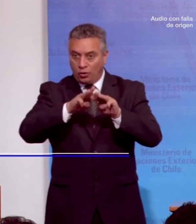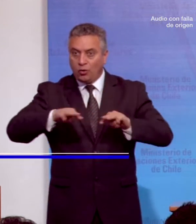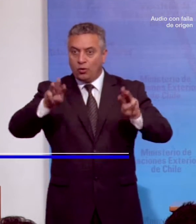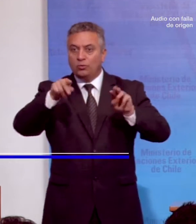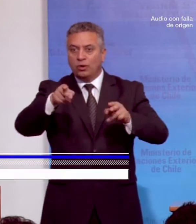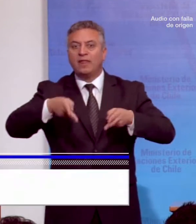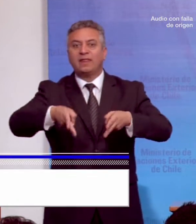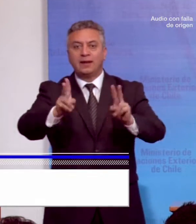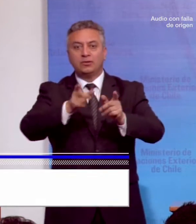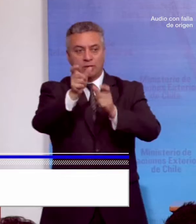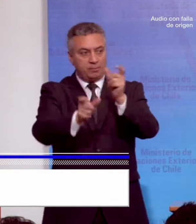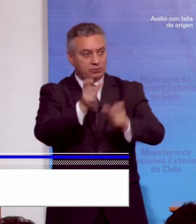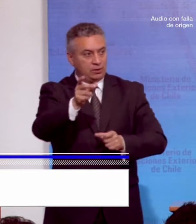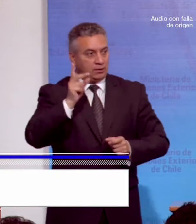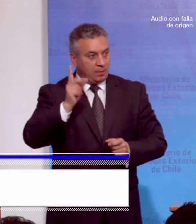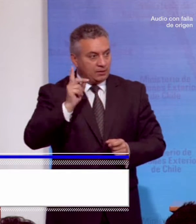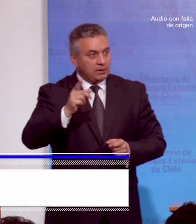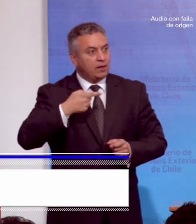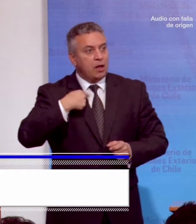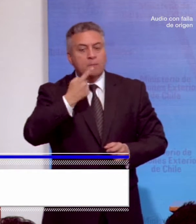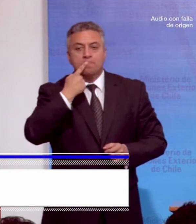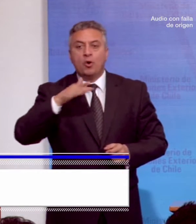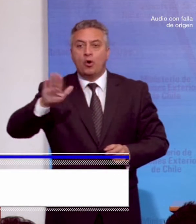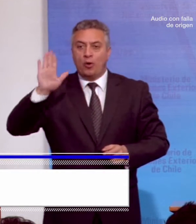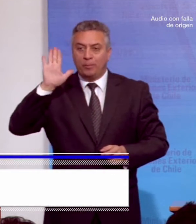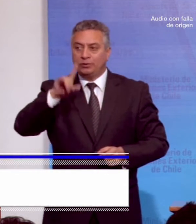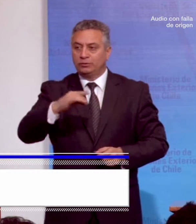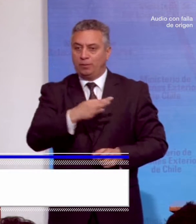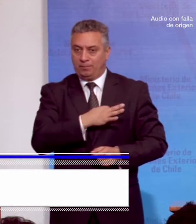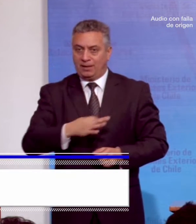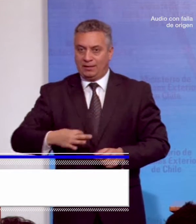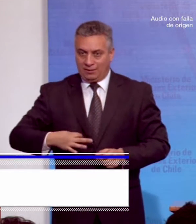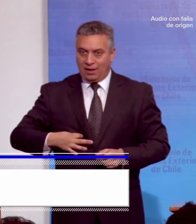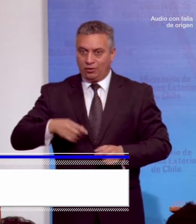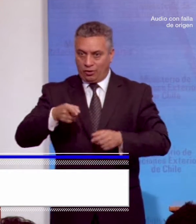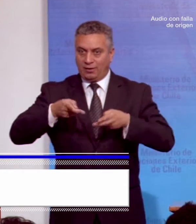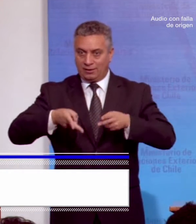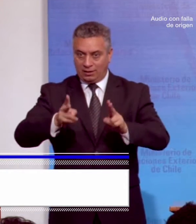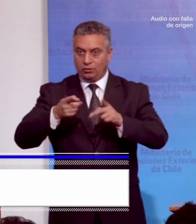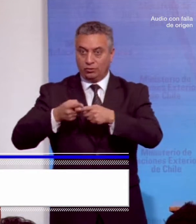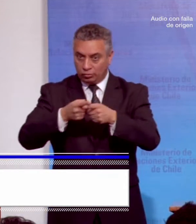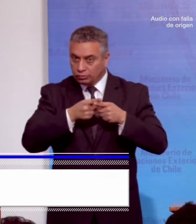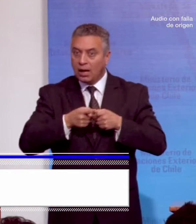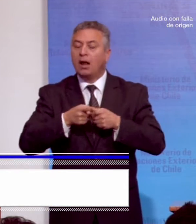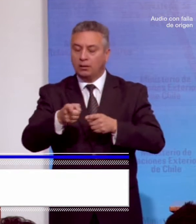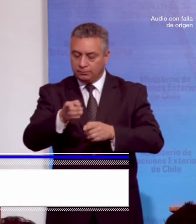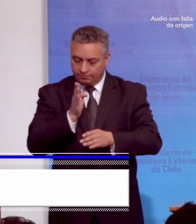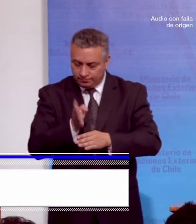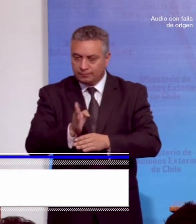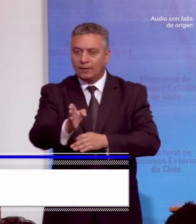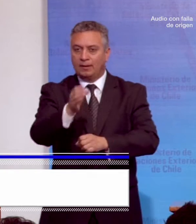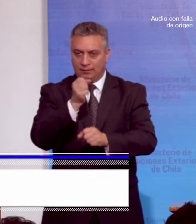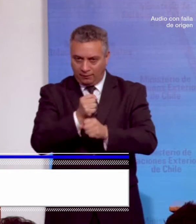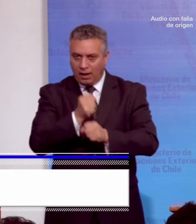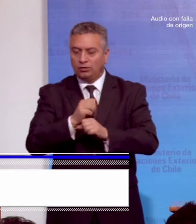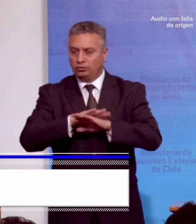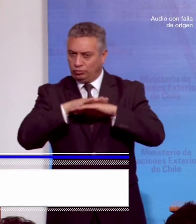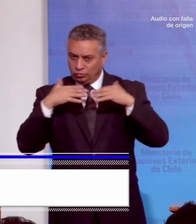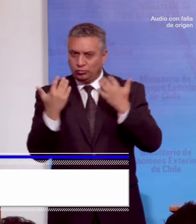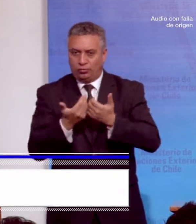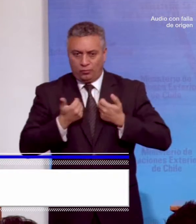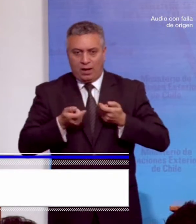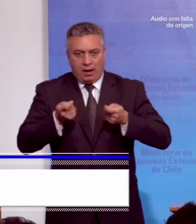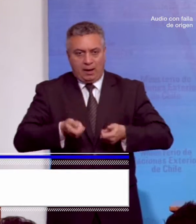Personas con Discapacidad, el compromiso del Ministerio de Desarrollo Social es seguir trabajando con todas nuestras capacidades